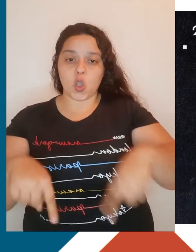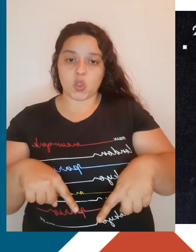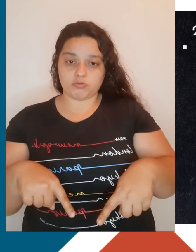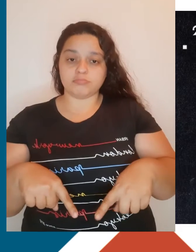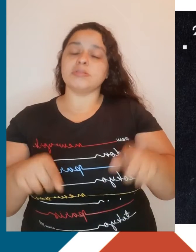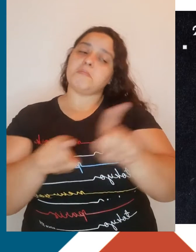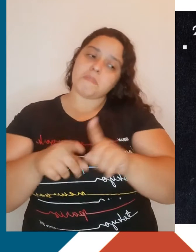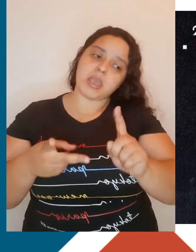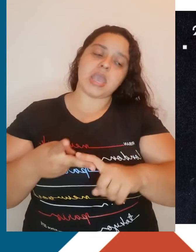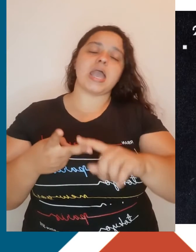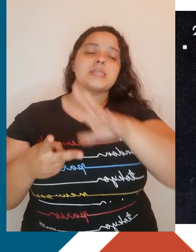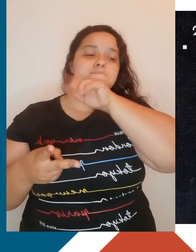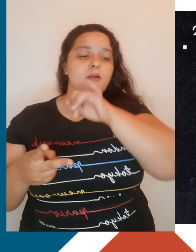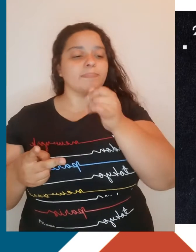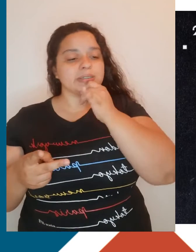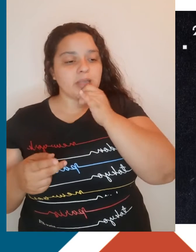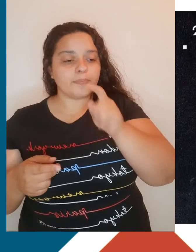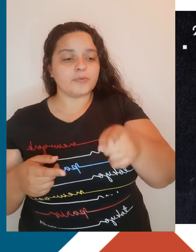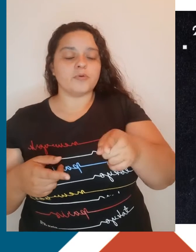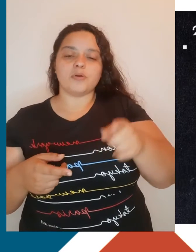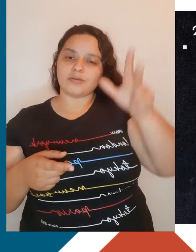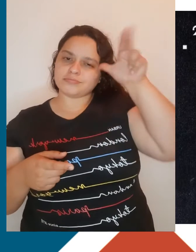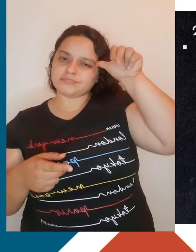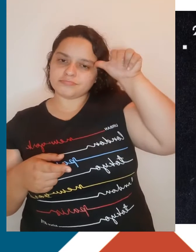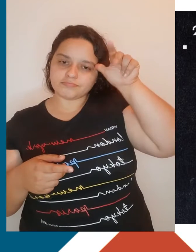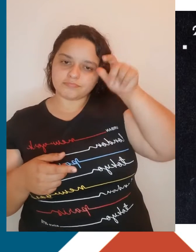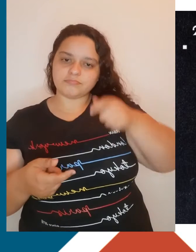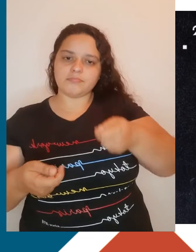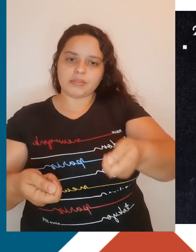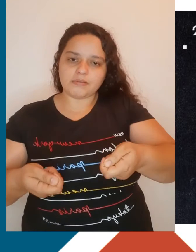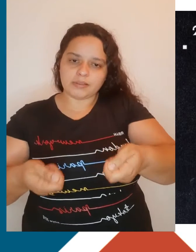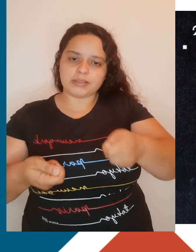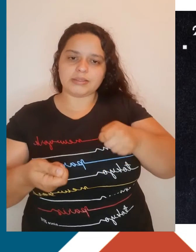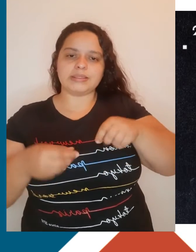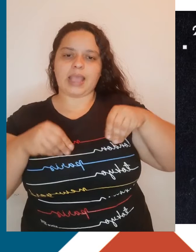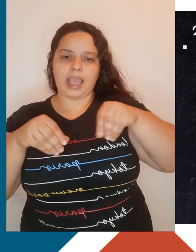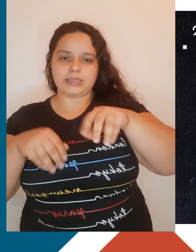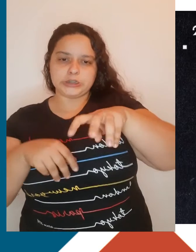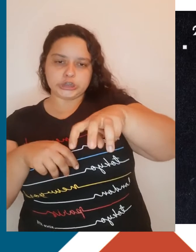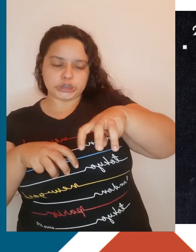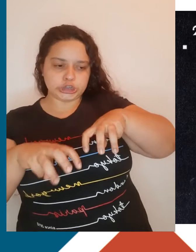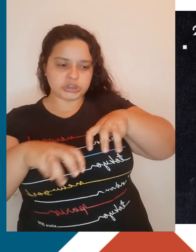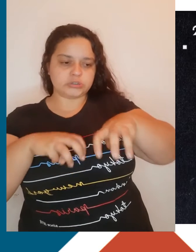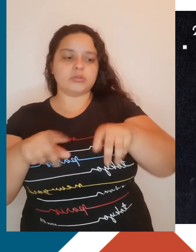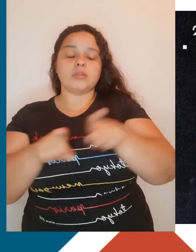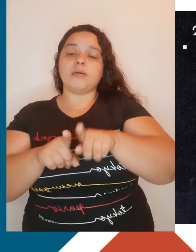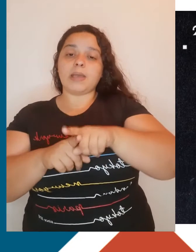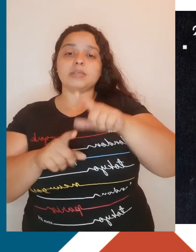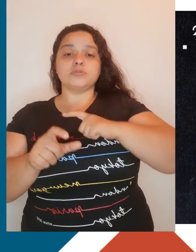animais, como, por exemplo, o arado, antes de semear a terra. Moinhos d'água e de vento existiam, mas não em